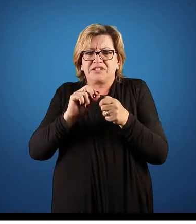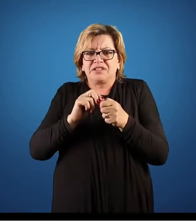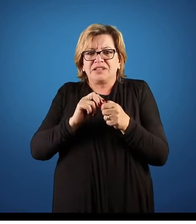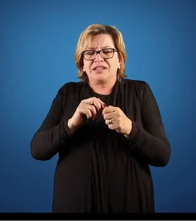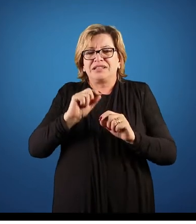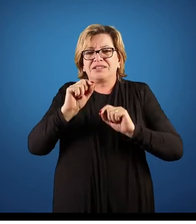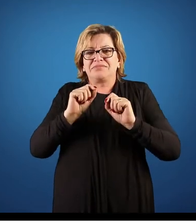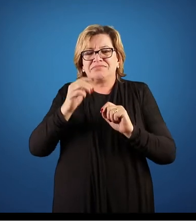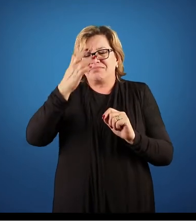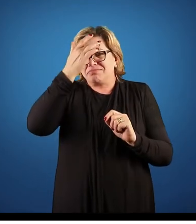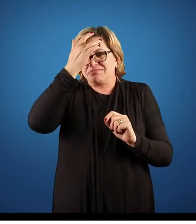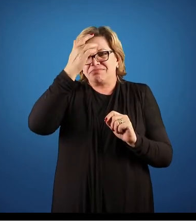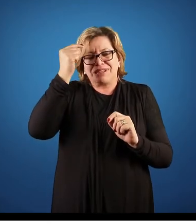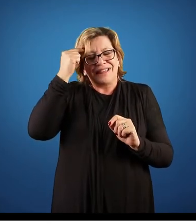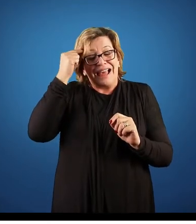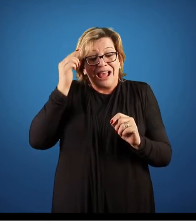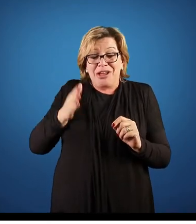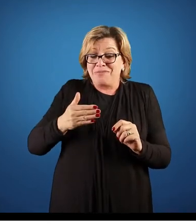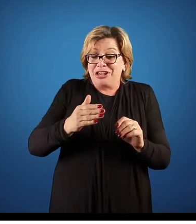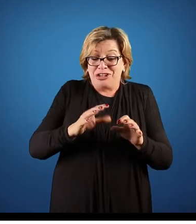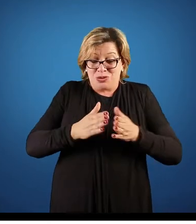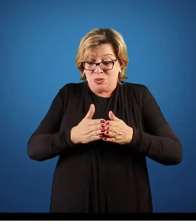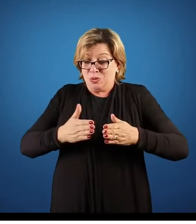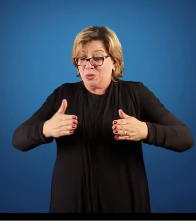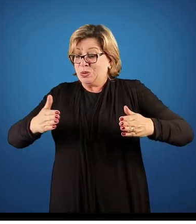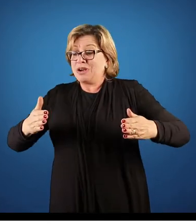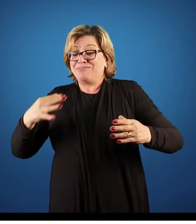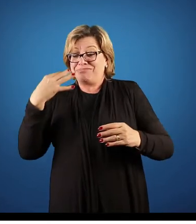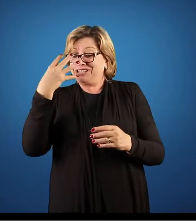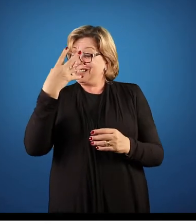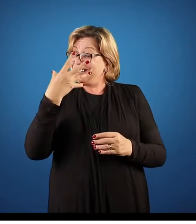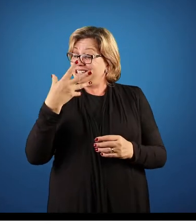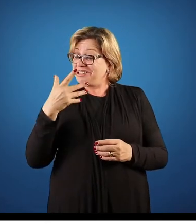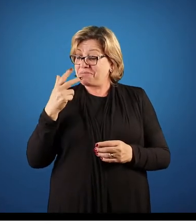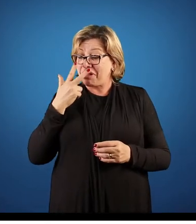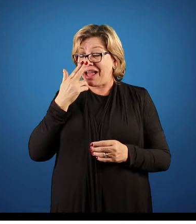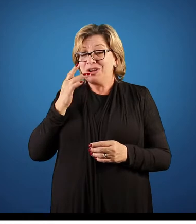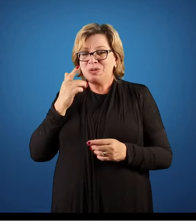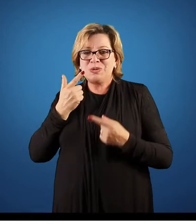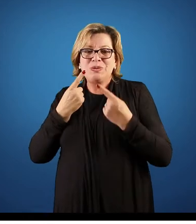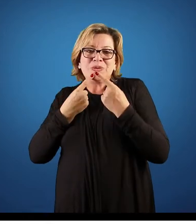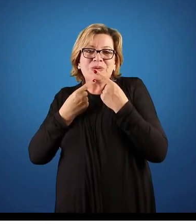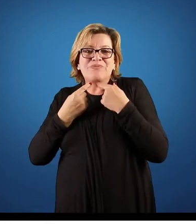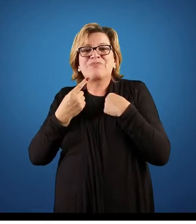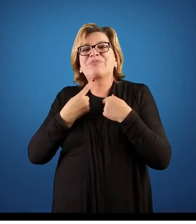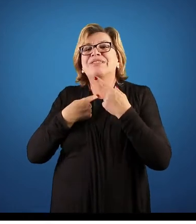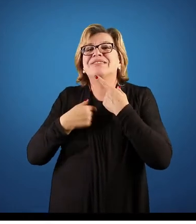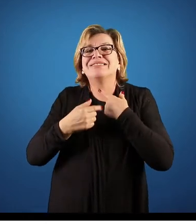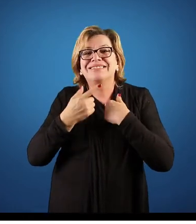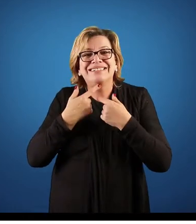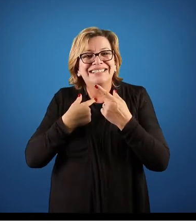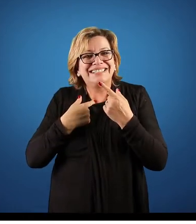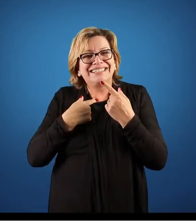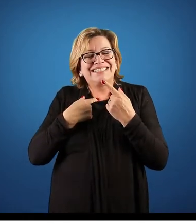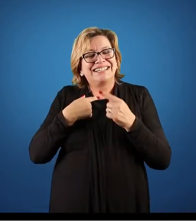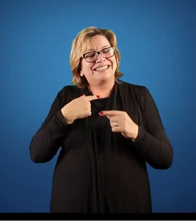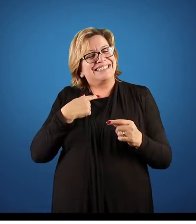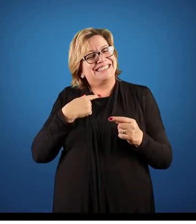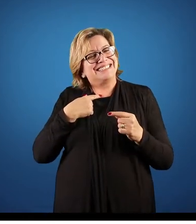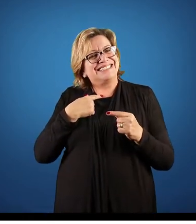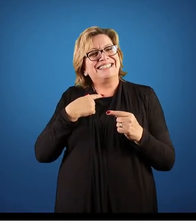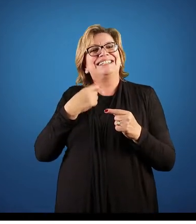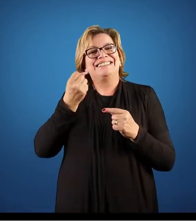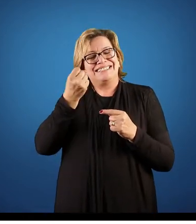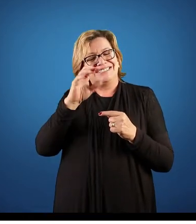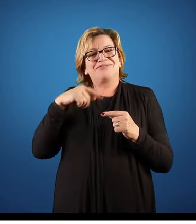a estética do peixe, se deixar ele inteiro, ele fica muito mais bonito, fica muito mais apetitoso para estar trabalhando com relação a isso. Então, quando nós falamos